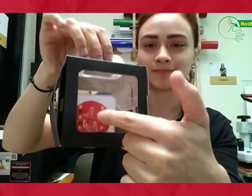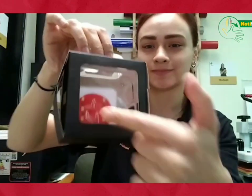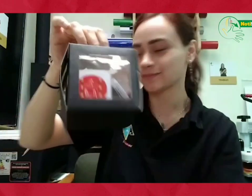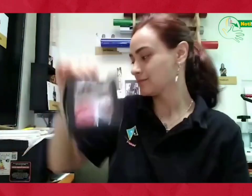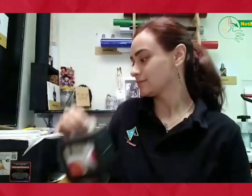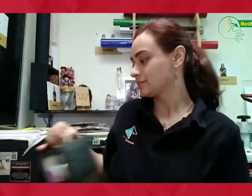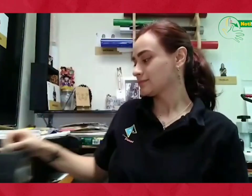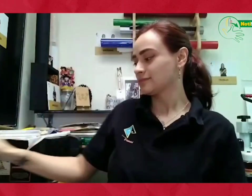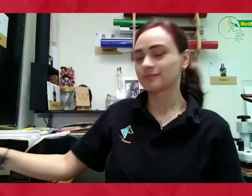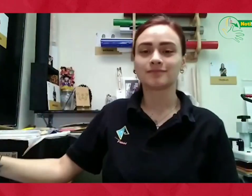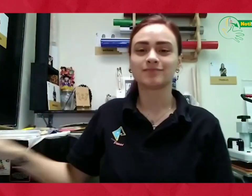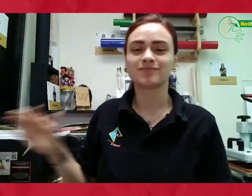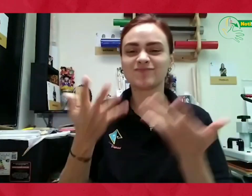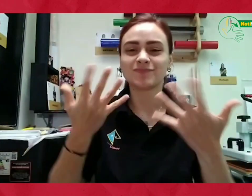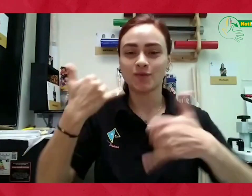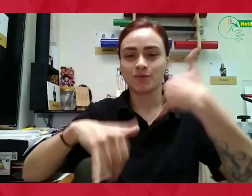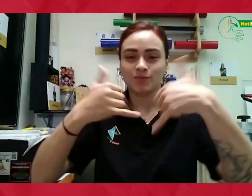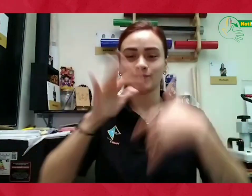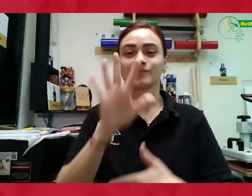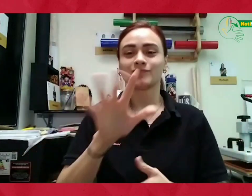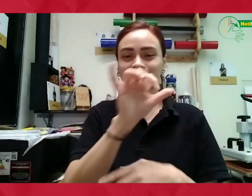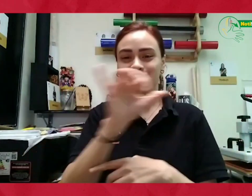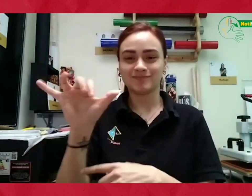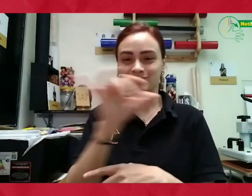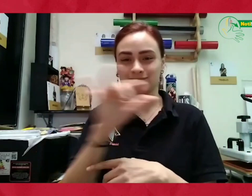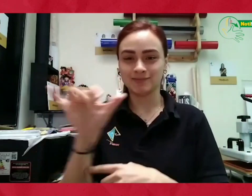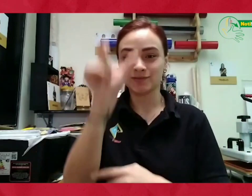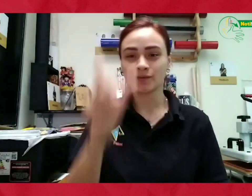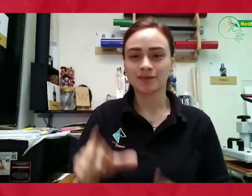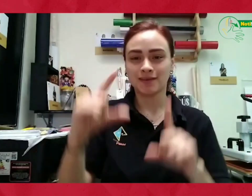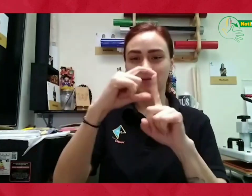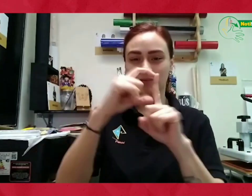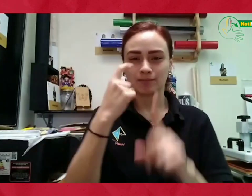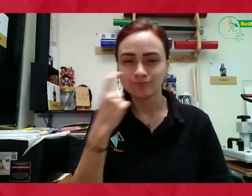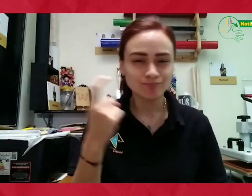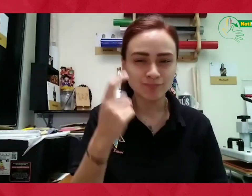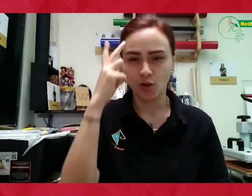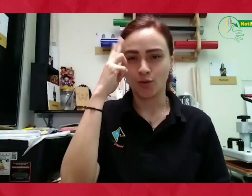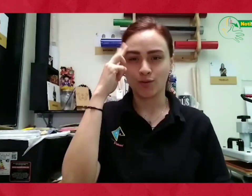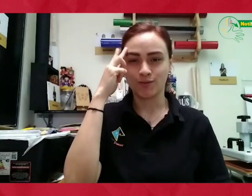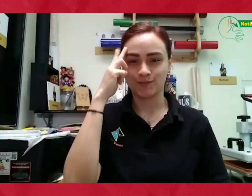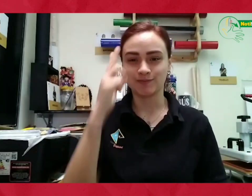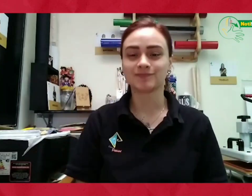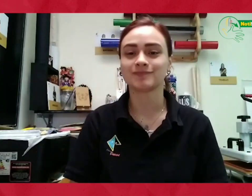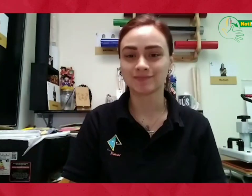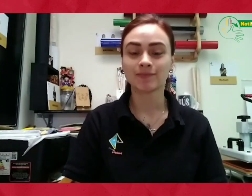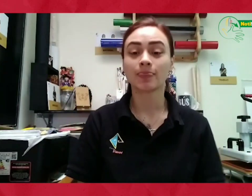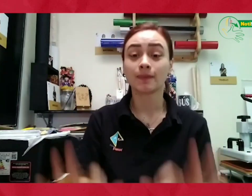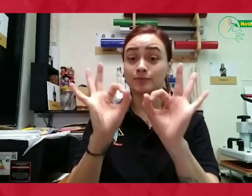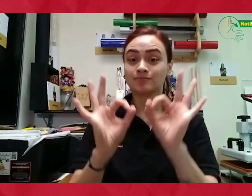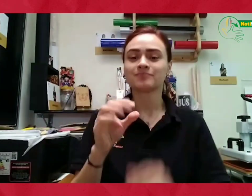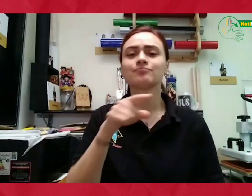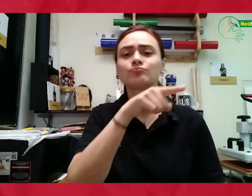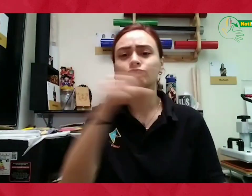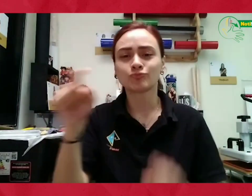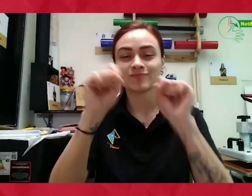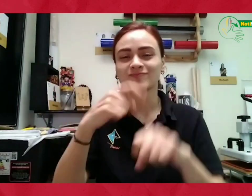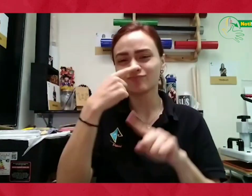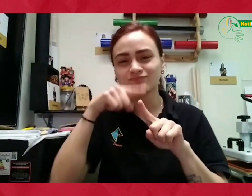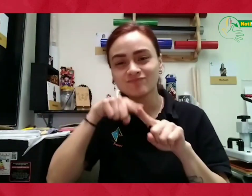Este producto es un juego que utiliza el alfabeto dactelológico para que los participantes armen palabras lógicas. A través de